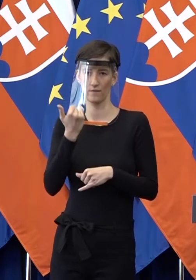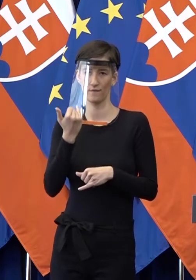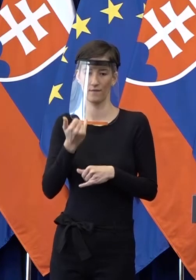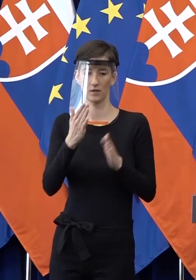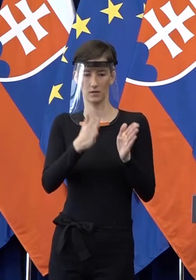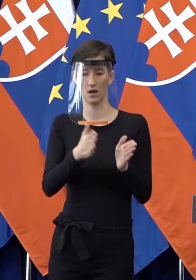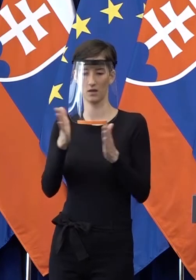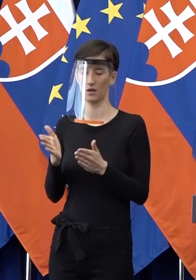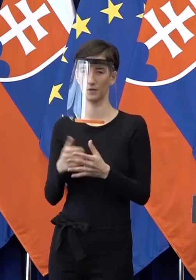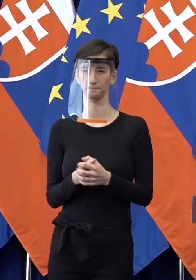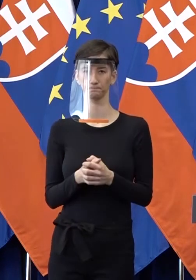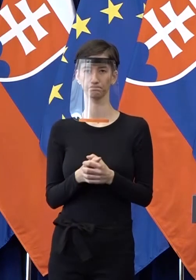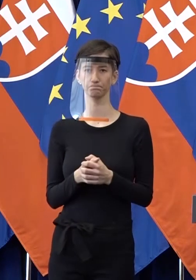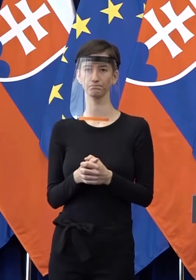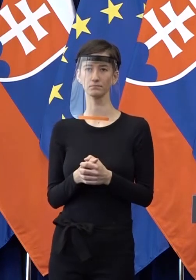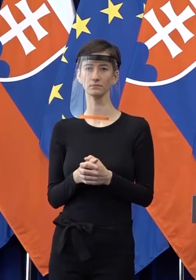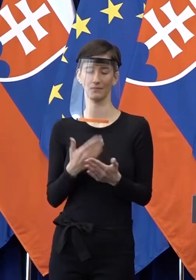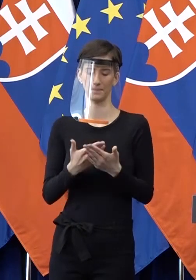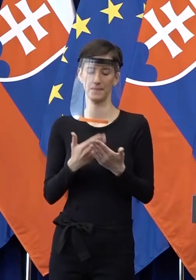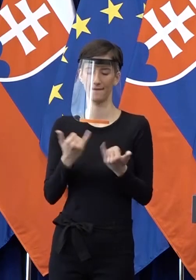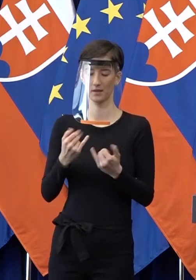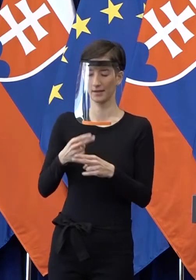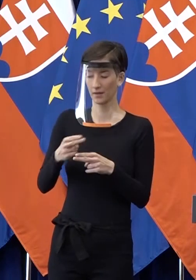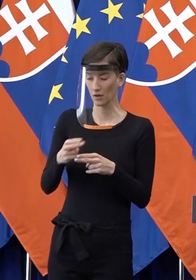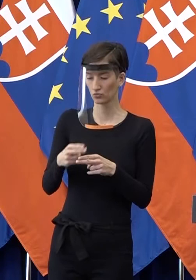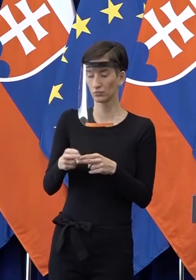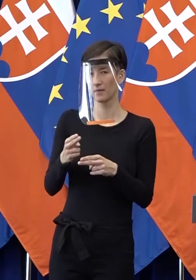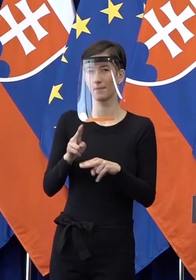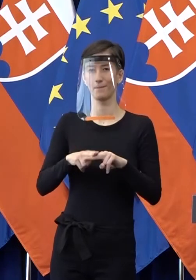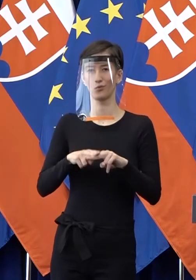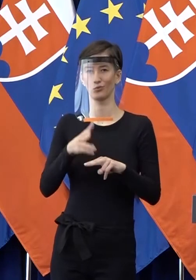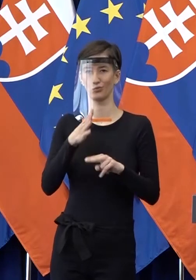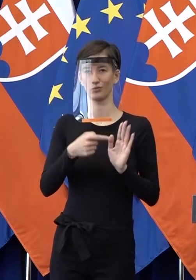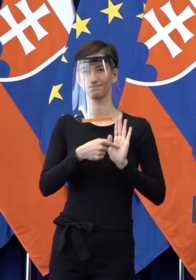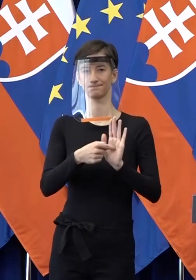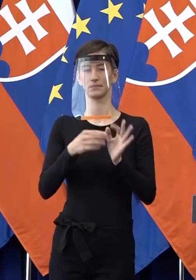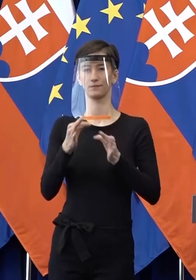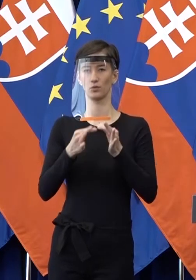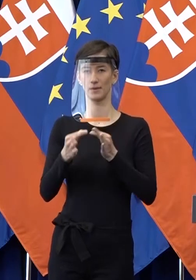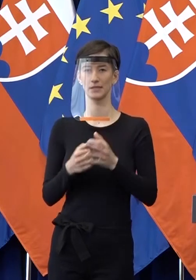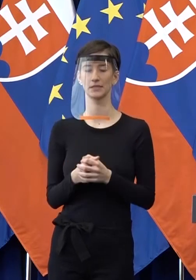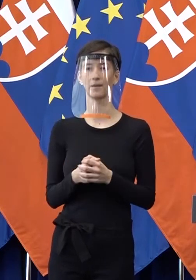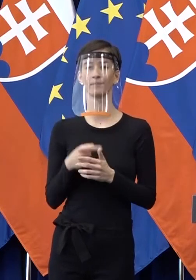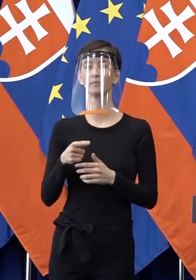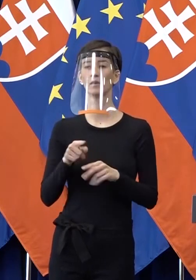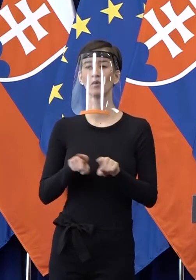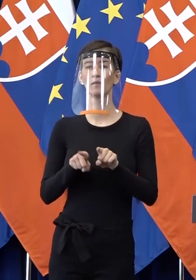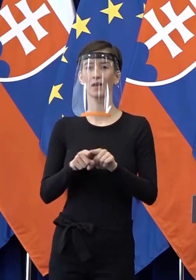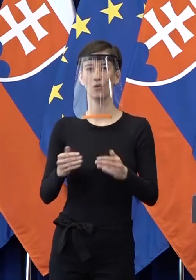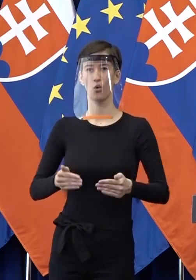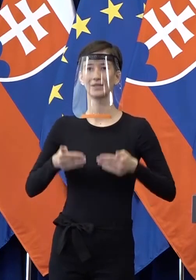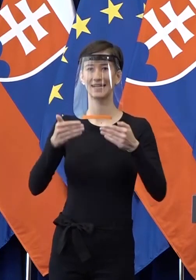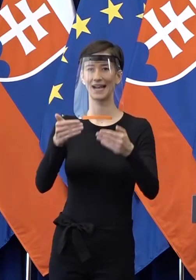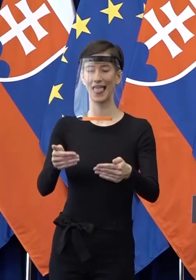Takže toto je už na ceste a už tam len nejaké drobnosti potrebujeme doľadiť. Čo sa týka odkladu, lebo toto je odklad, to nie je odpustenie,